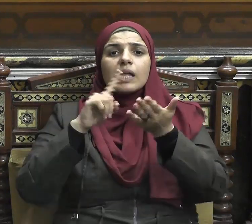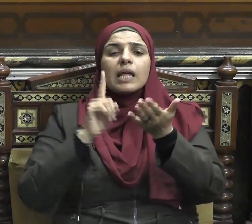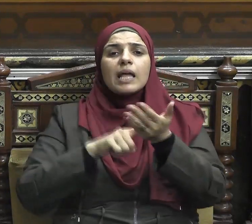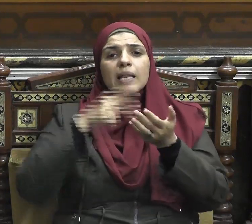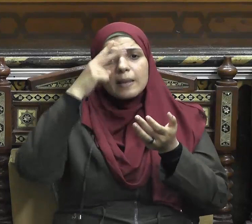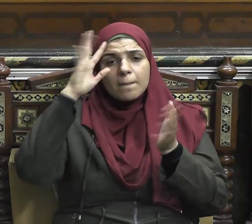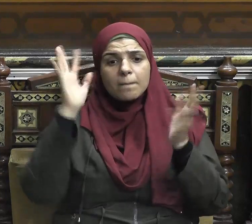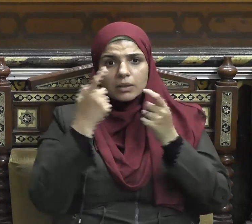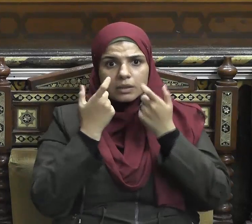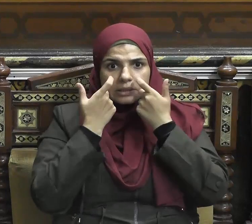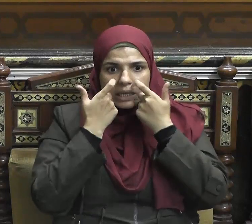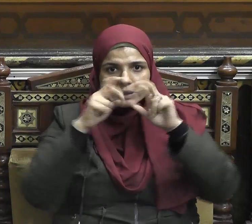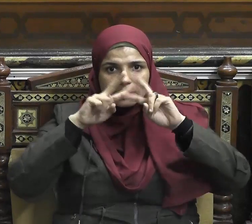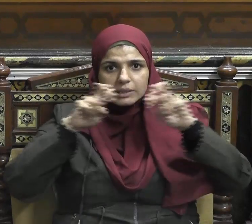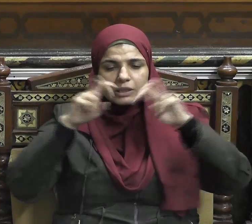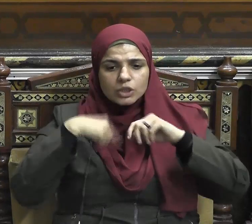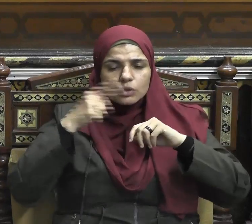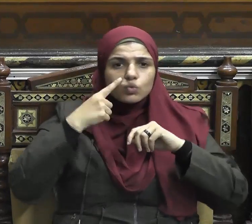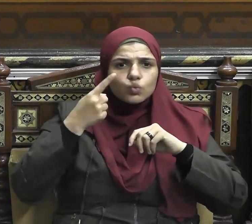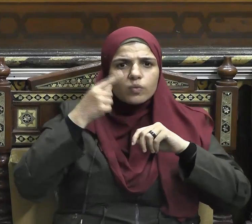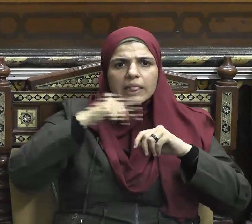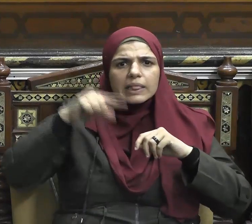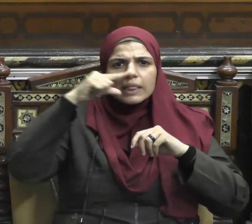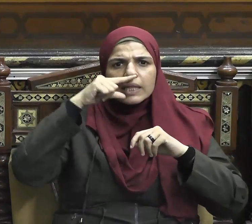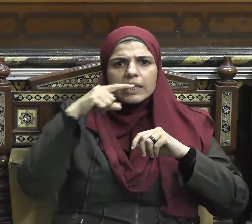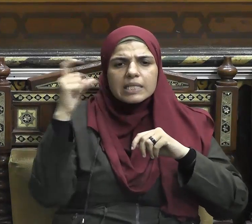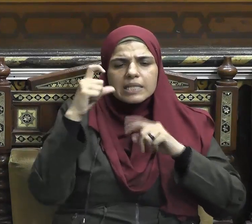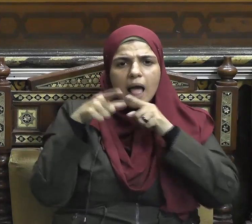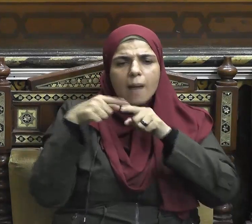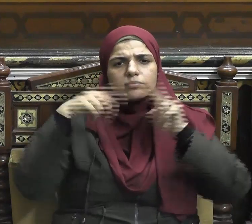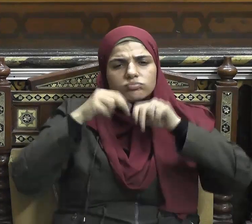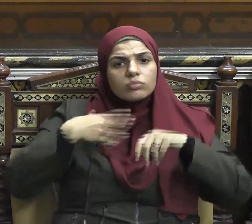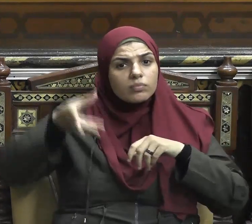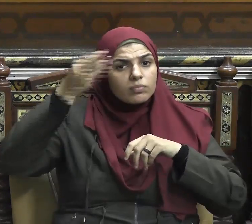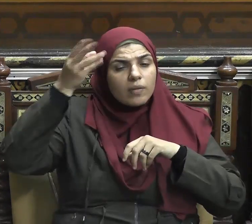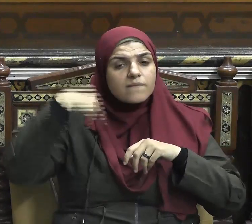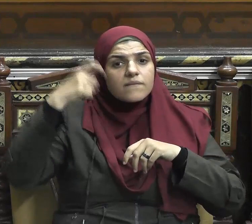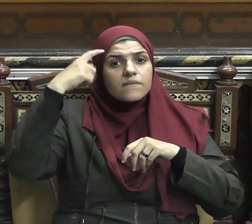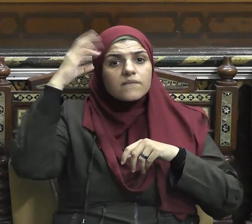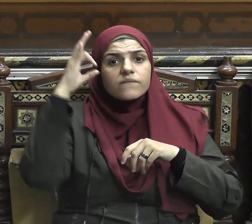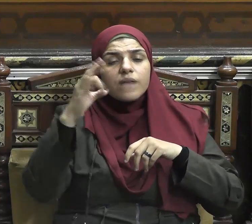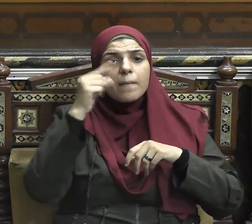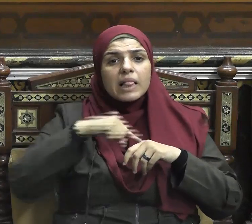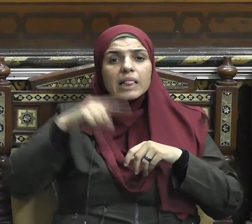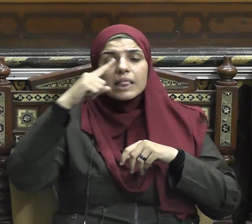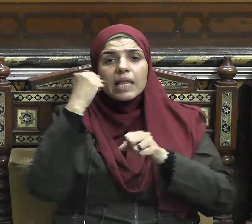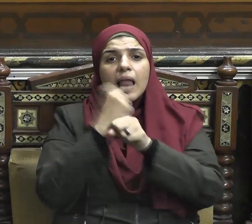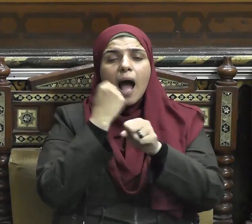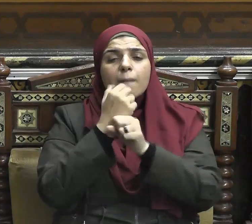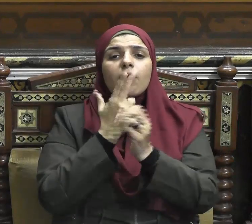ولدته أمه وهكذا فكل أركان الإسلام لها آفارها